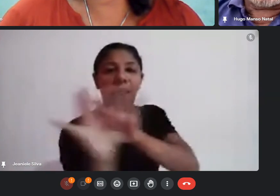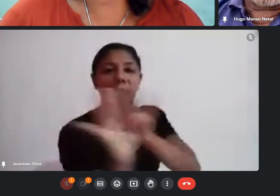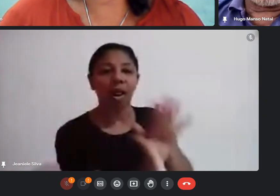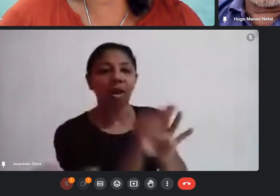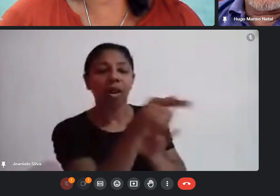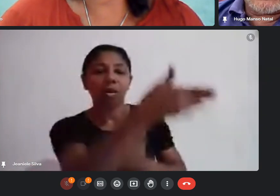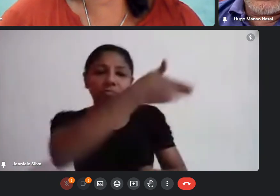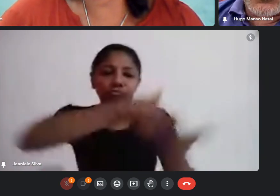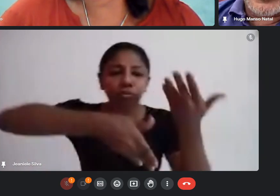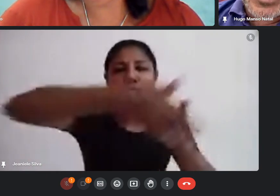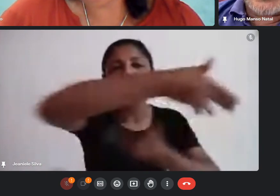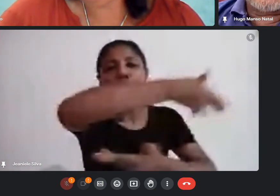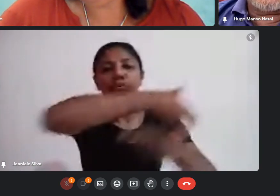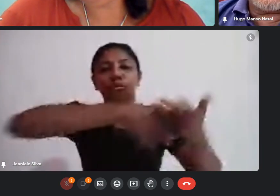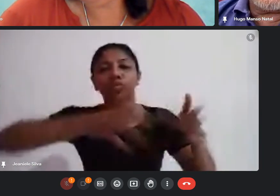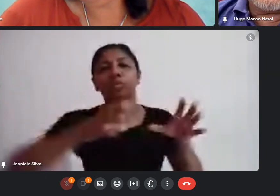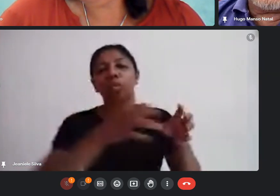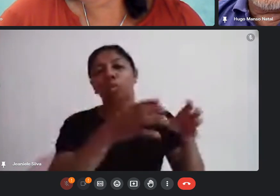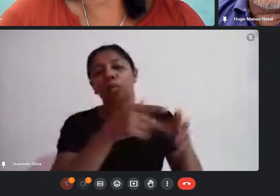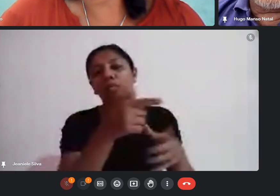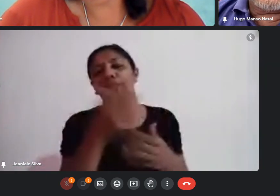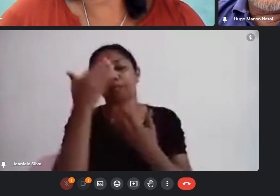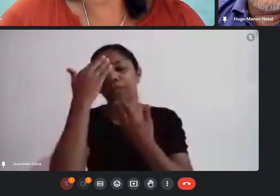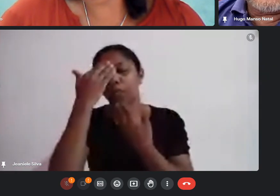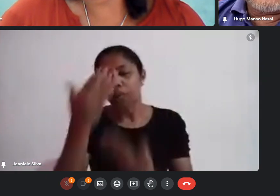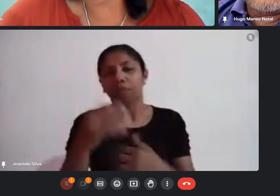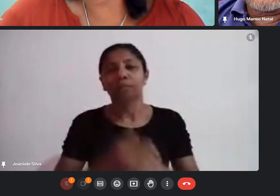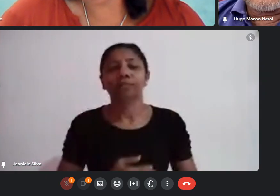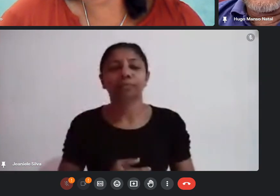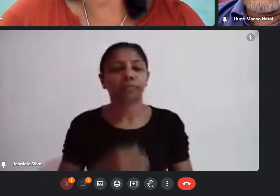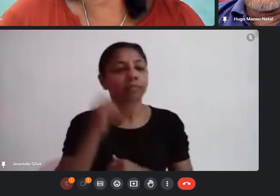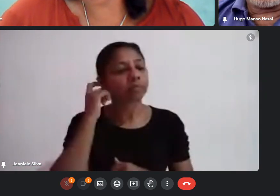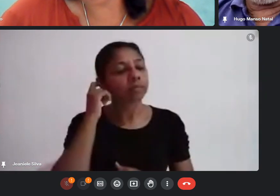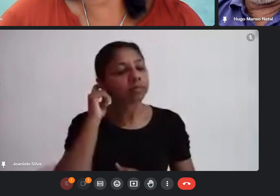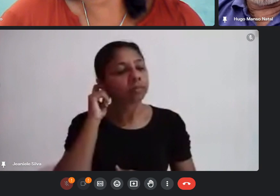interagissem entre si obrigado obrigado